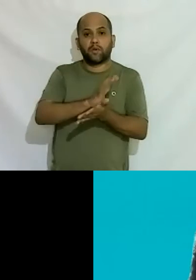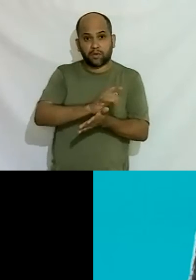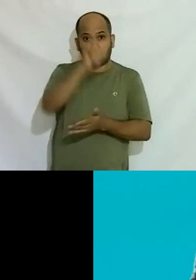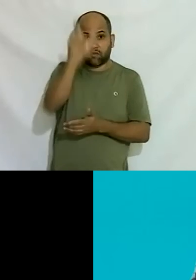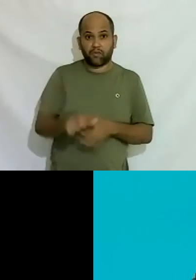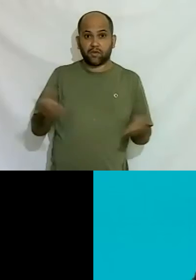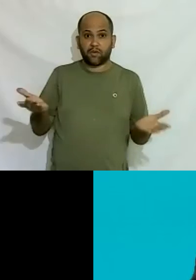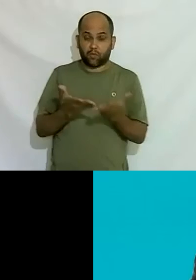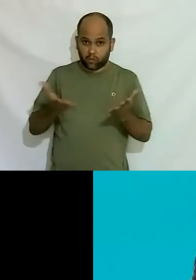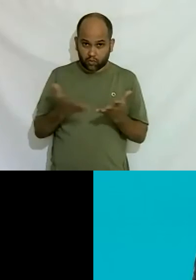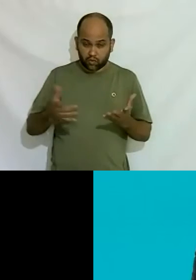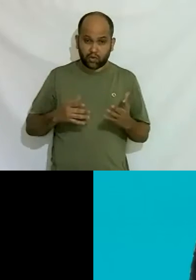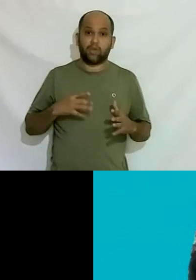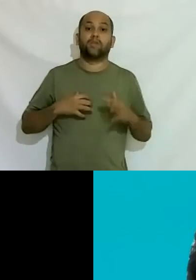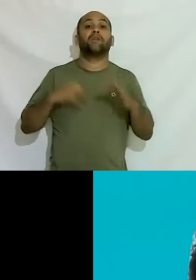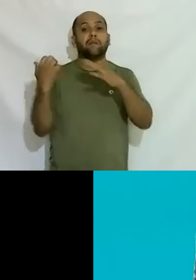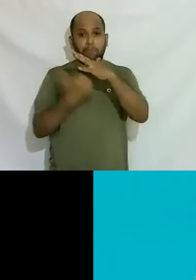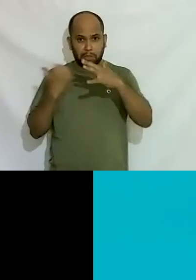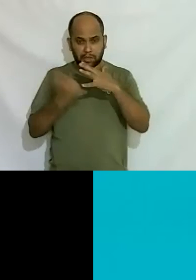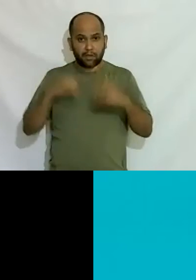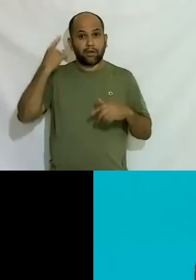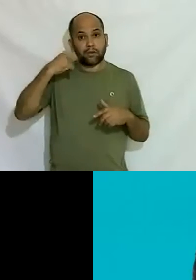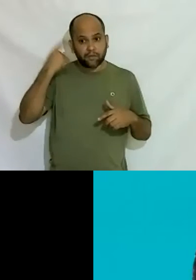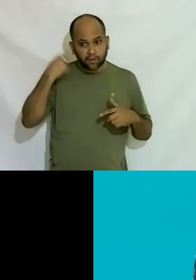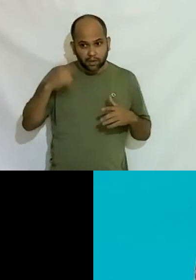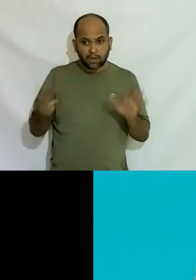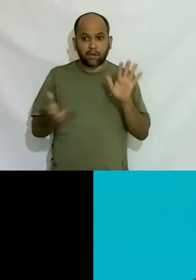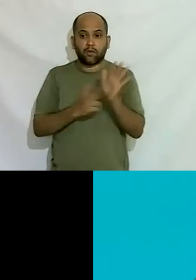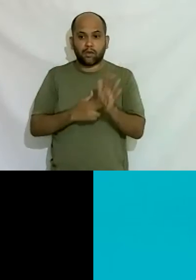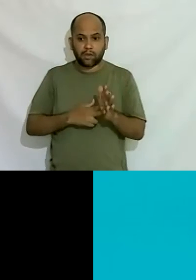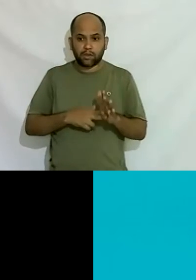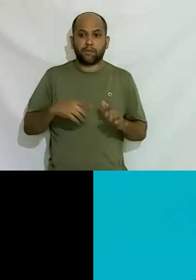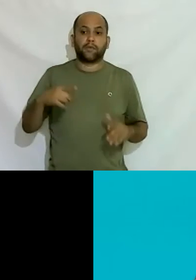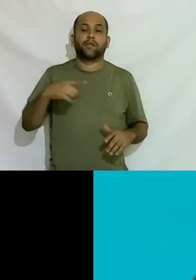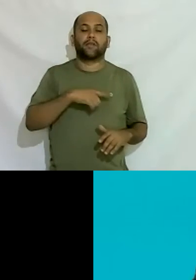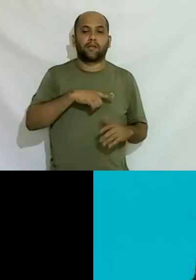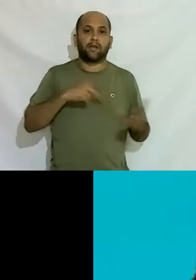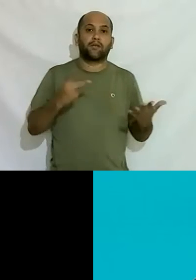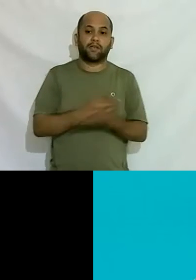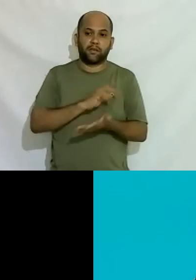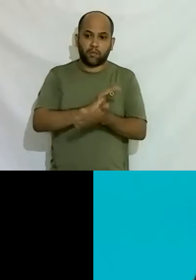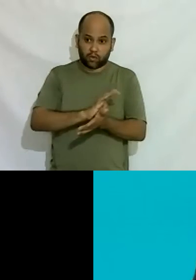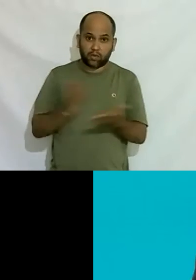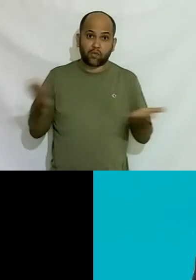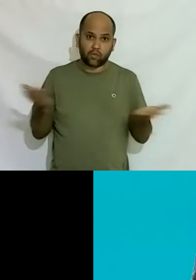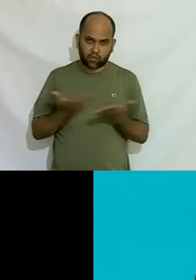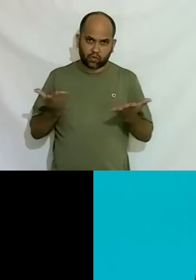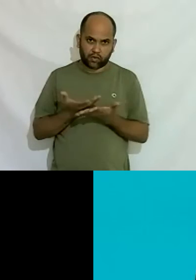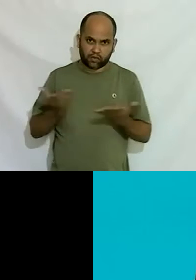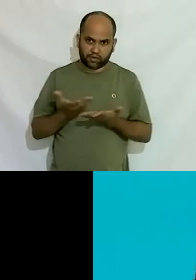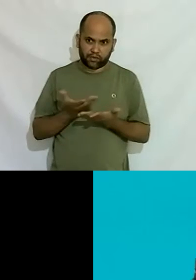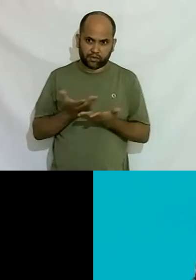executiva uma advogada reconhecida renomada ainda passa por preconceito ainda passa por situações de